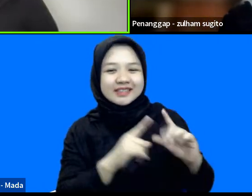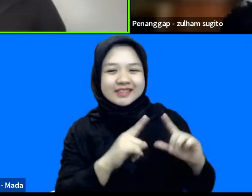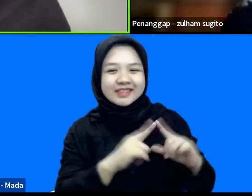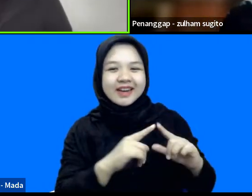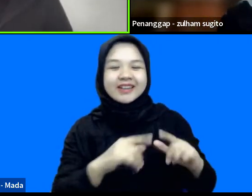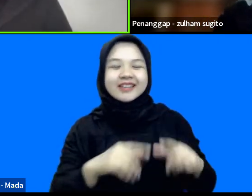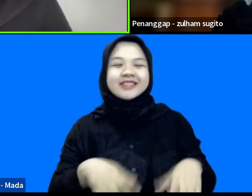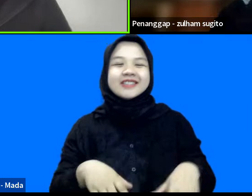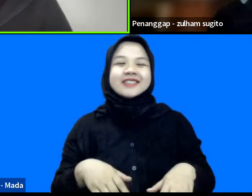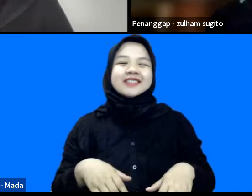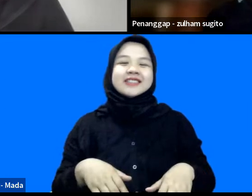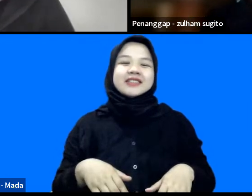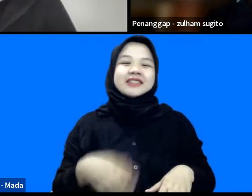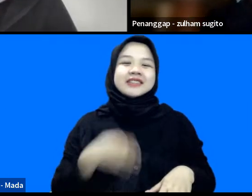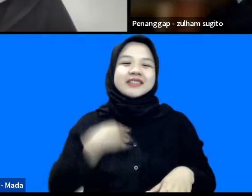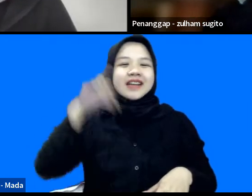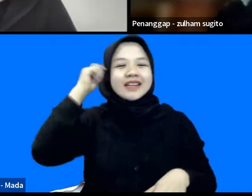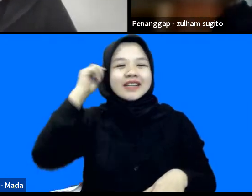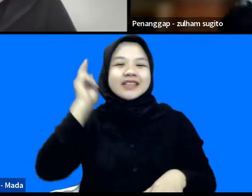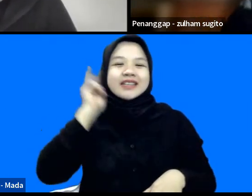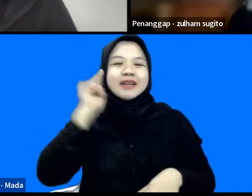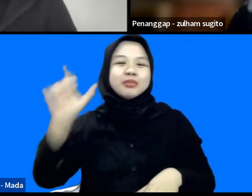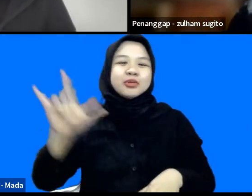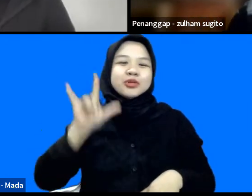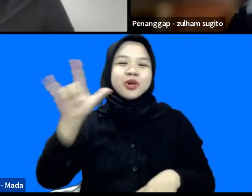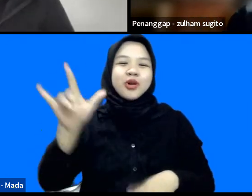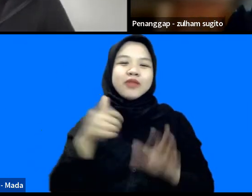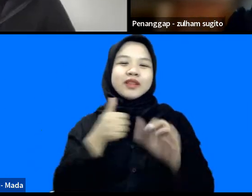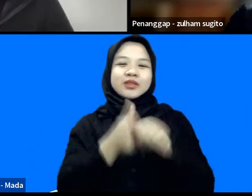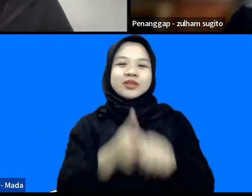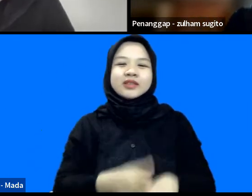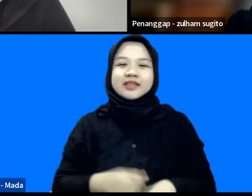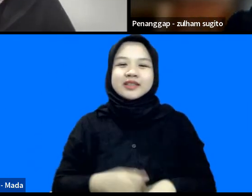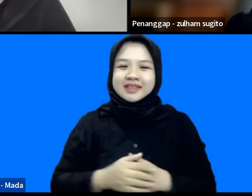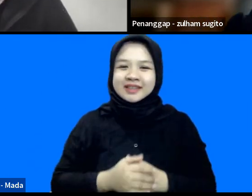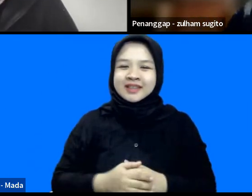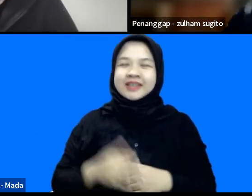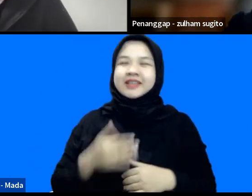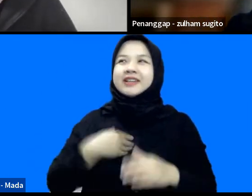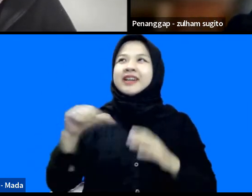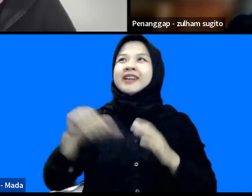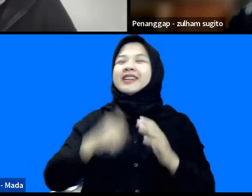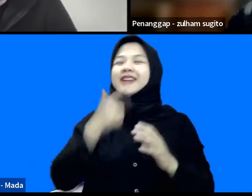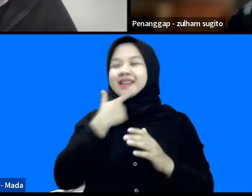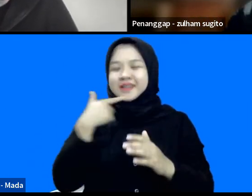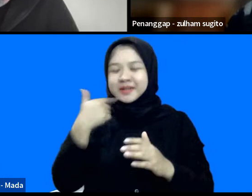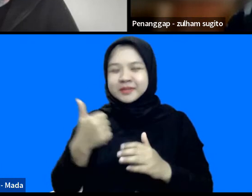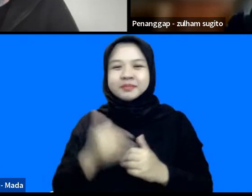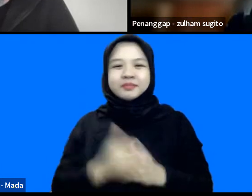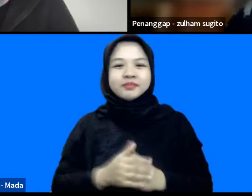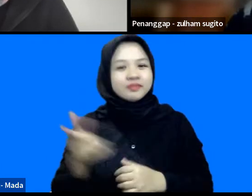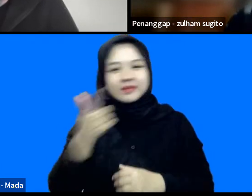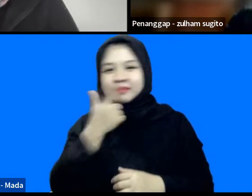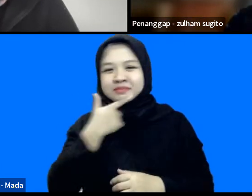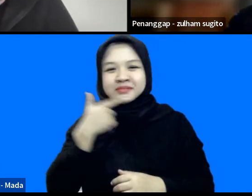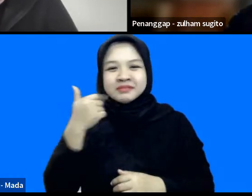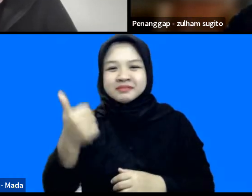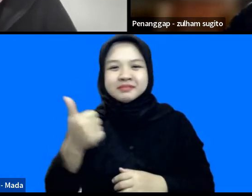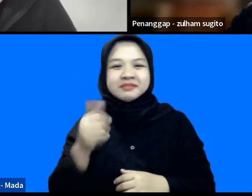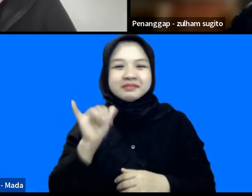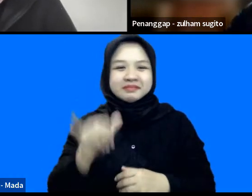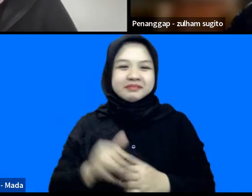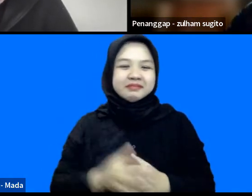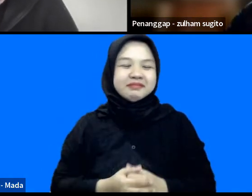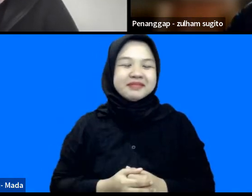ingatnya ini Bu Jokowi terus iya iya ada kalau cantik ini ya Ibu Irina ya